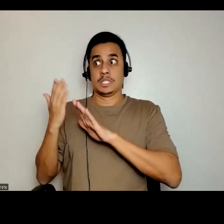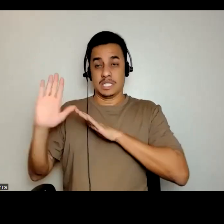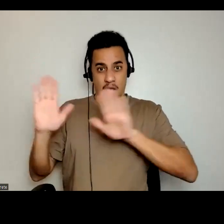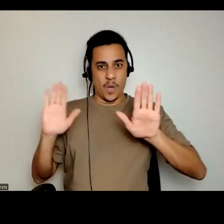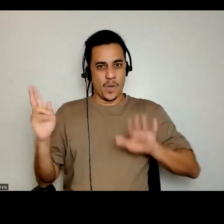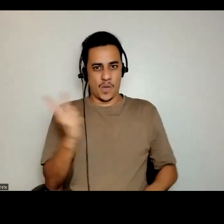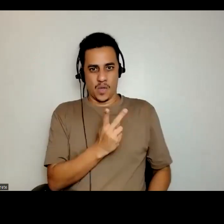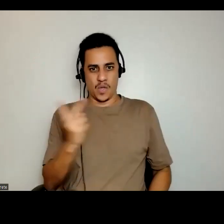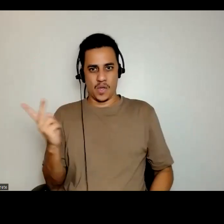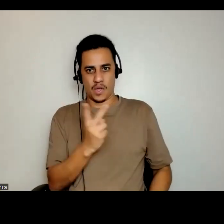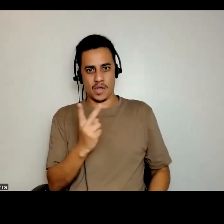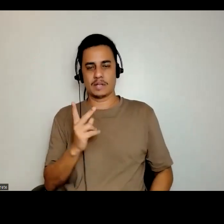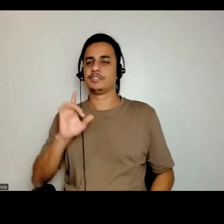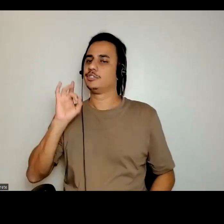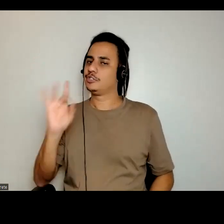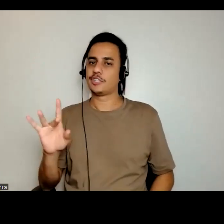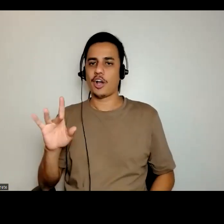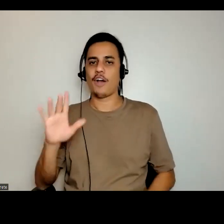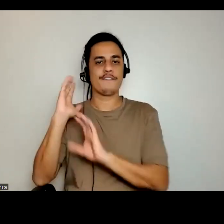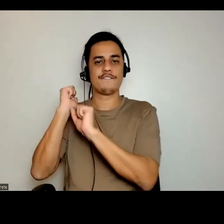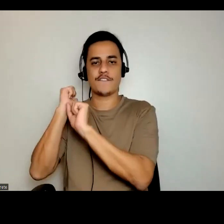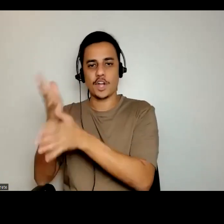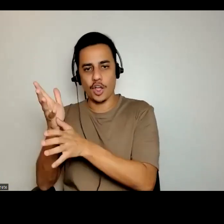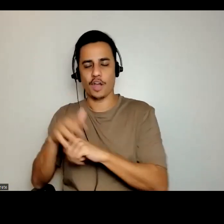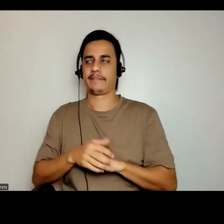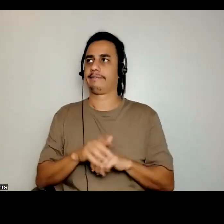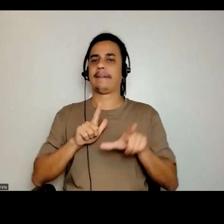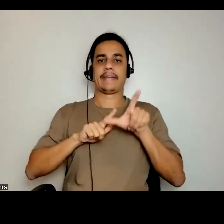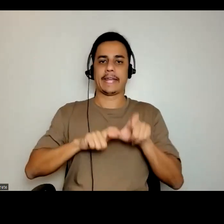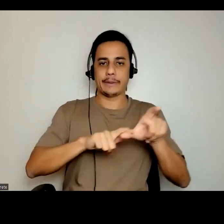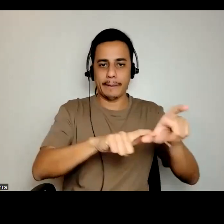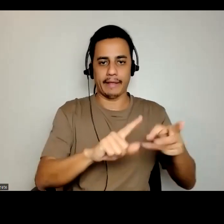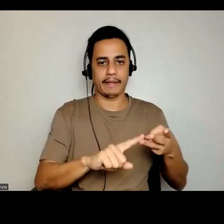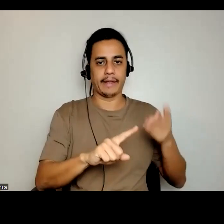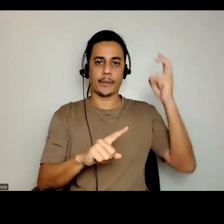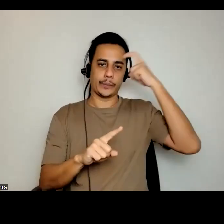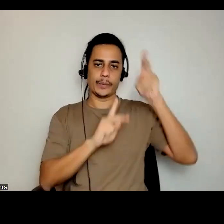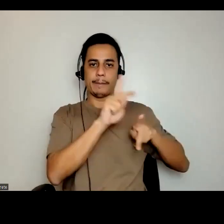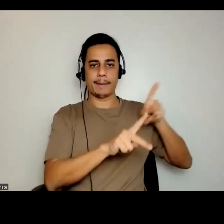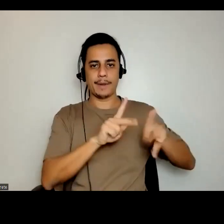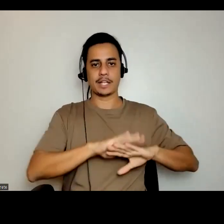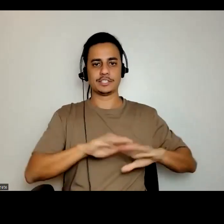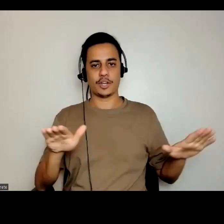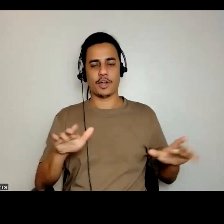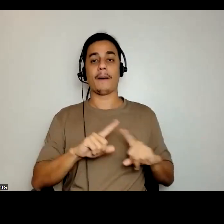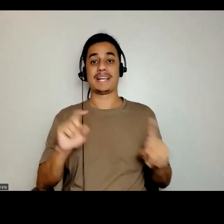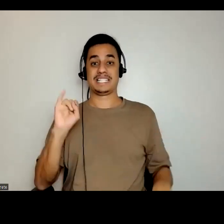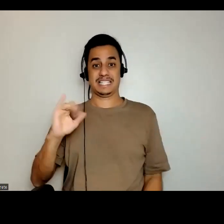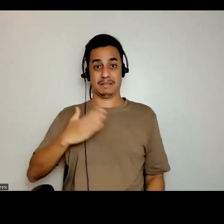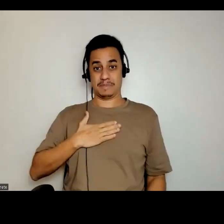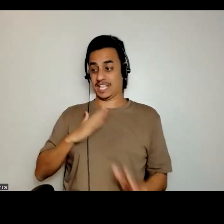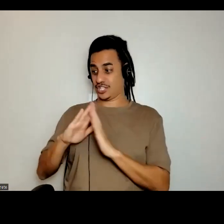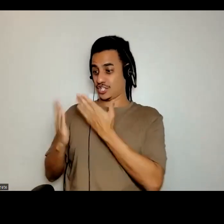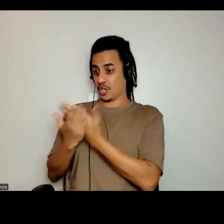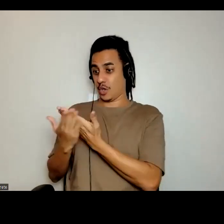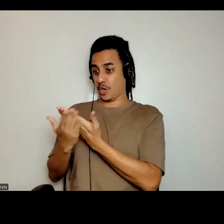são só candomblé e folclore e cultura popular, mas se eu, Vanessa, levar a minha escola no Museu